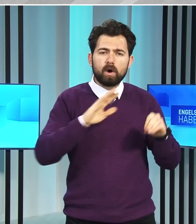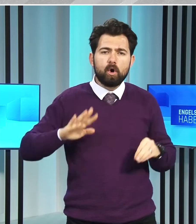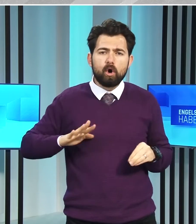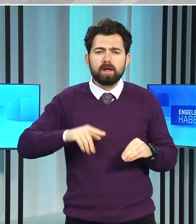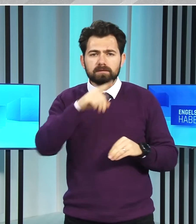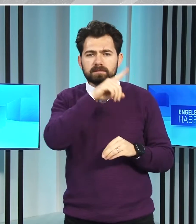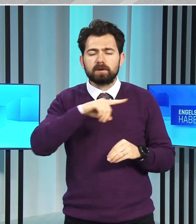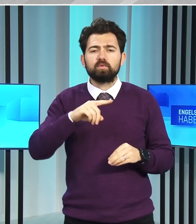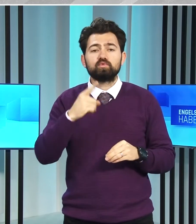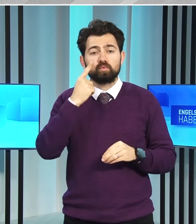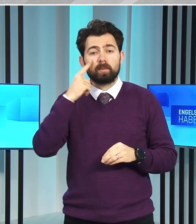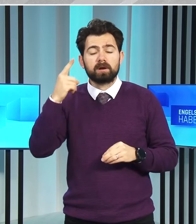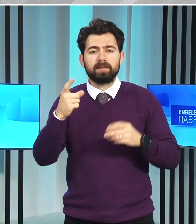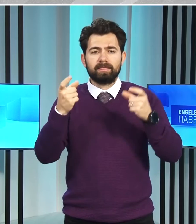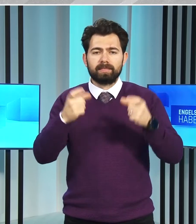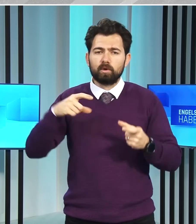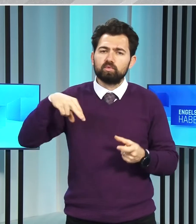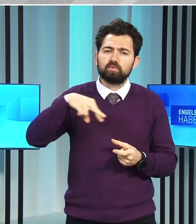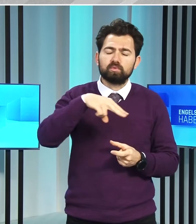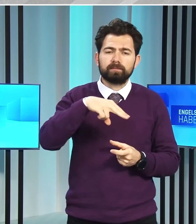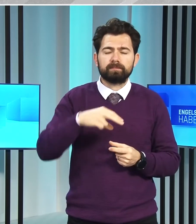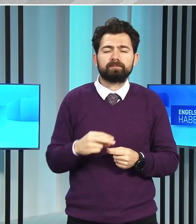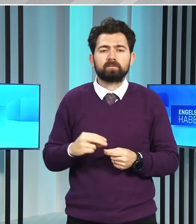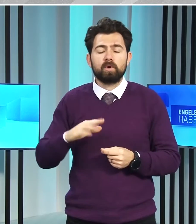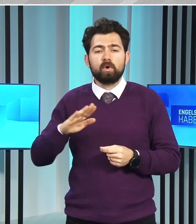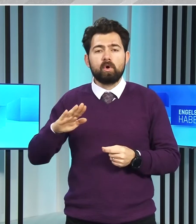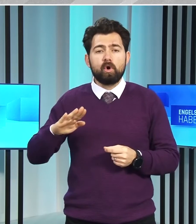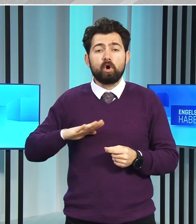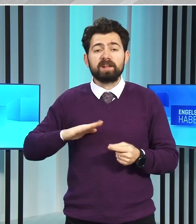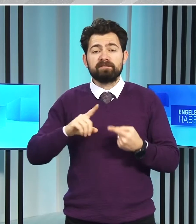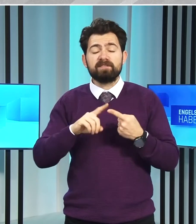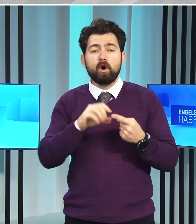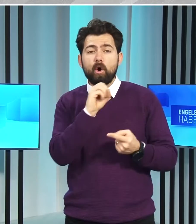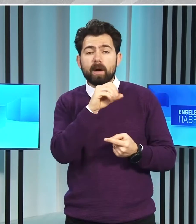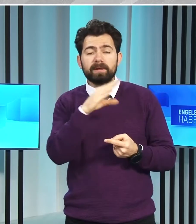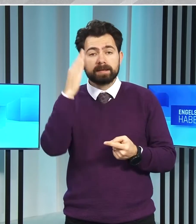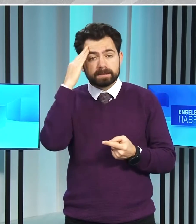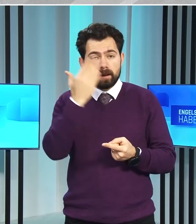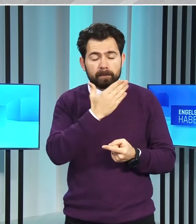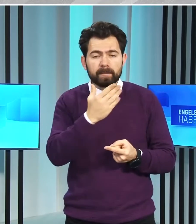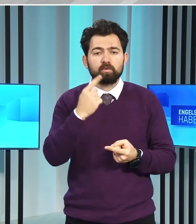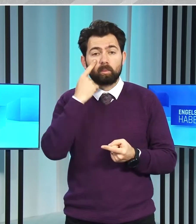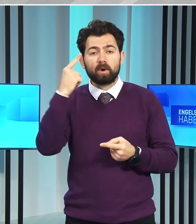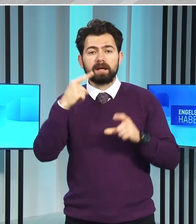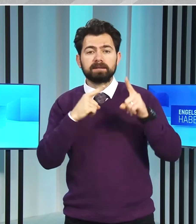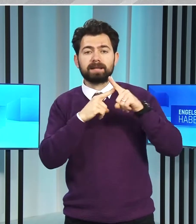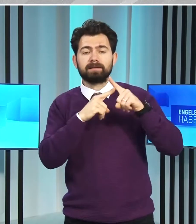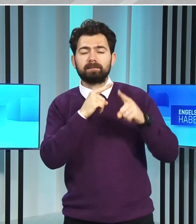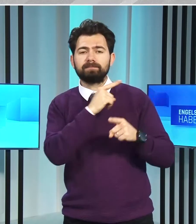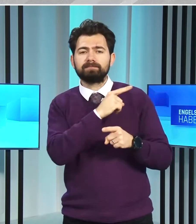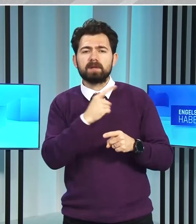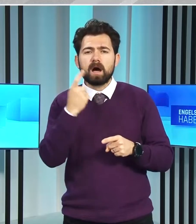Cumhurbaşkanlığına yürüdü. Öğrenci ve öğretmenleri selamlayan Cumhurbaşkanı Ersin Tatar,